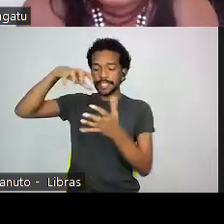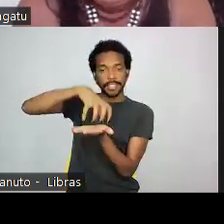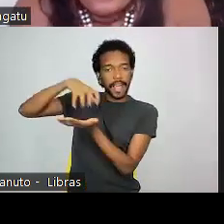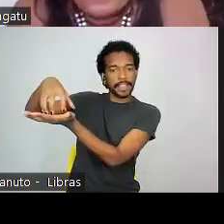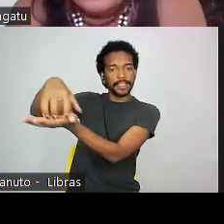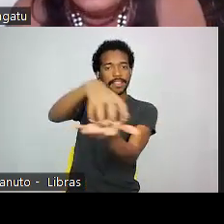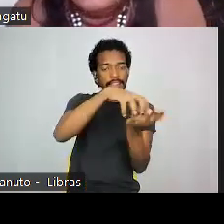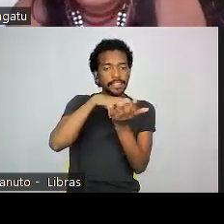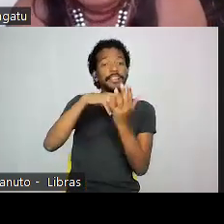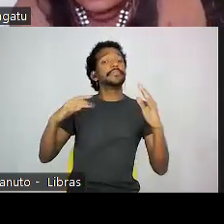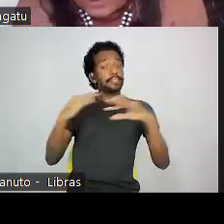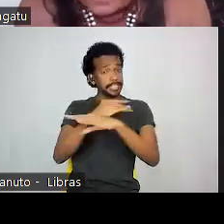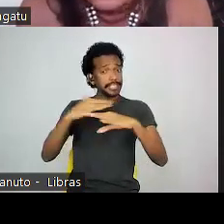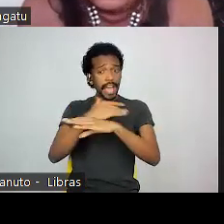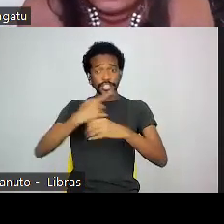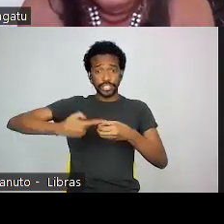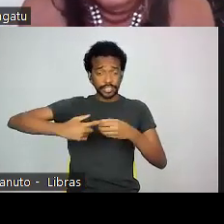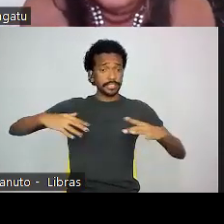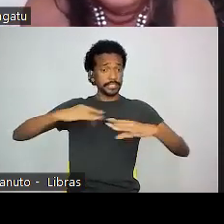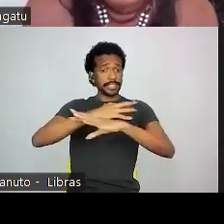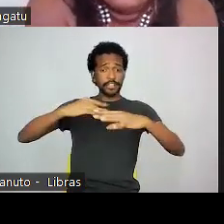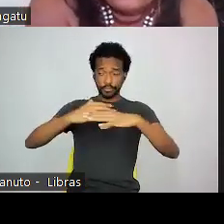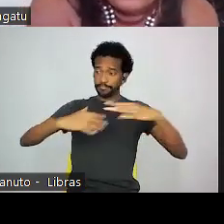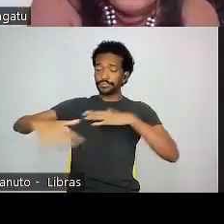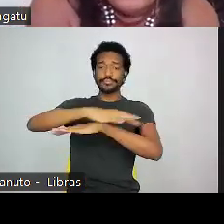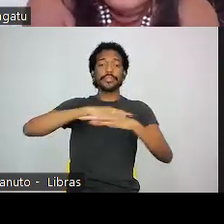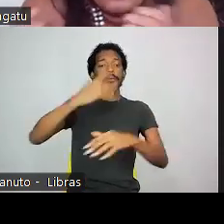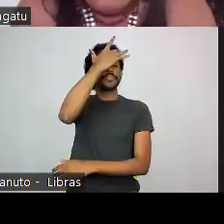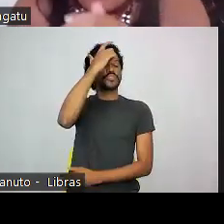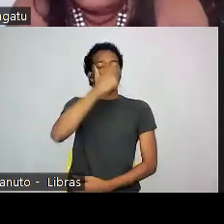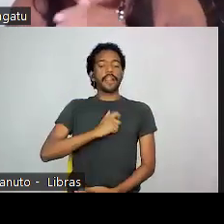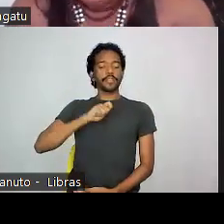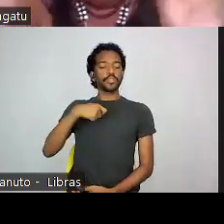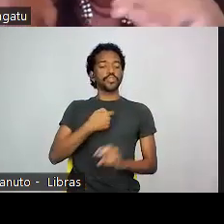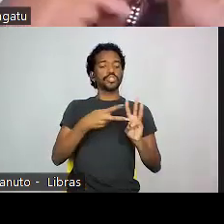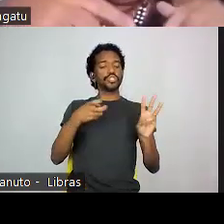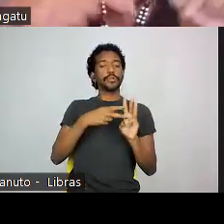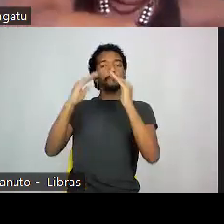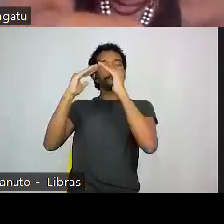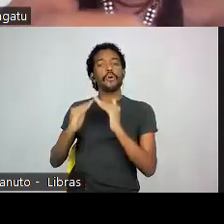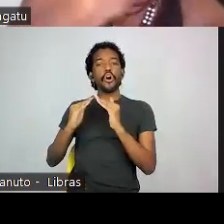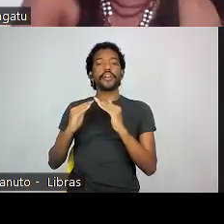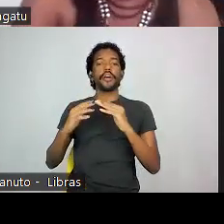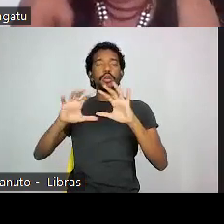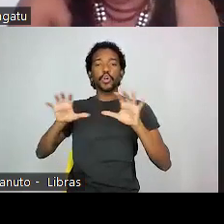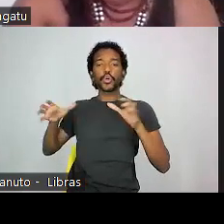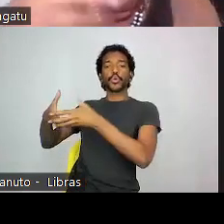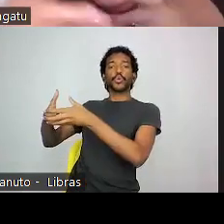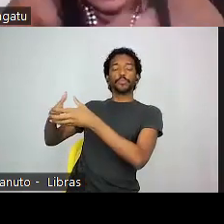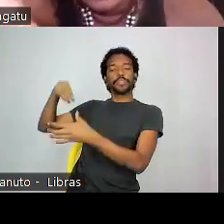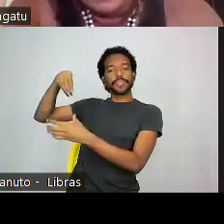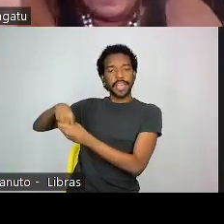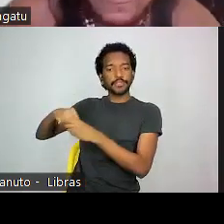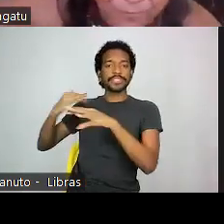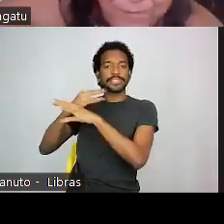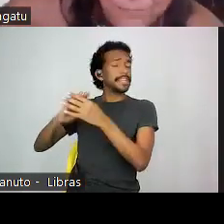E você tem indígenas que estão se autodeclarando indígenas, que não moram em grupos coletivos nas cidades. Nas